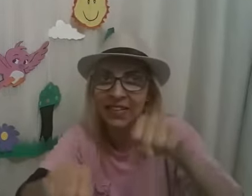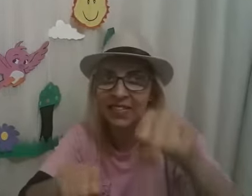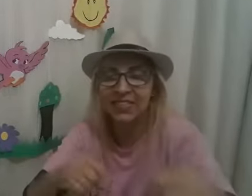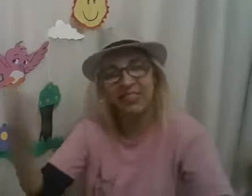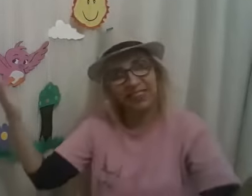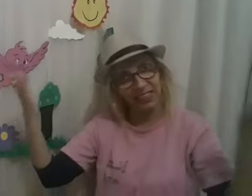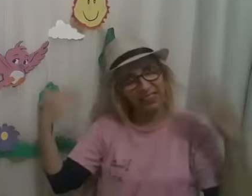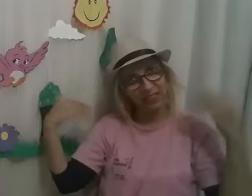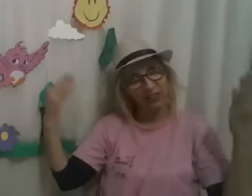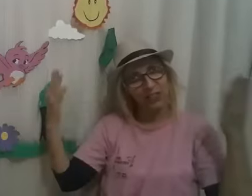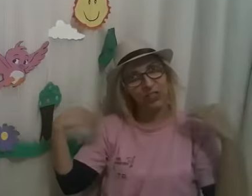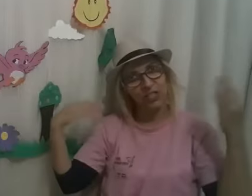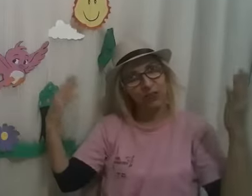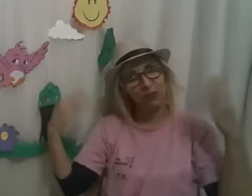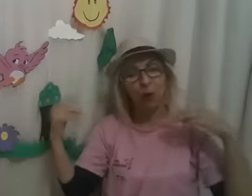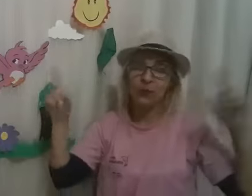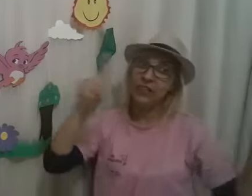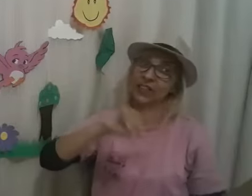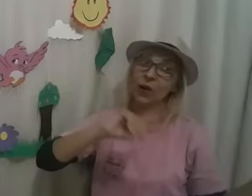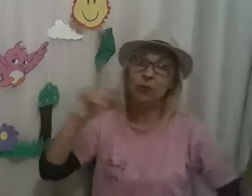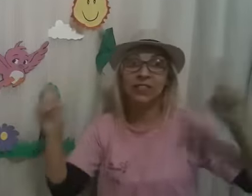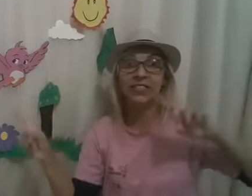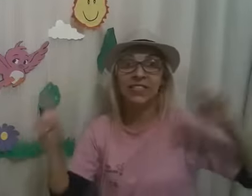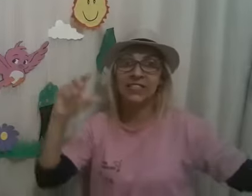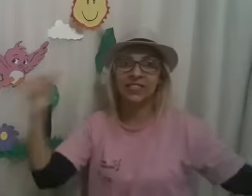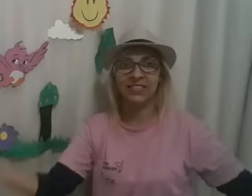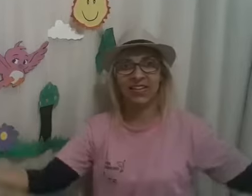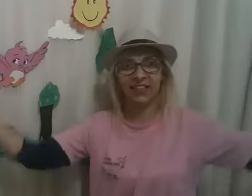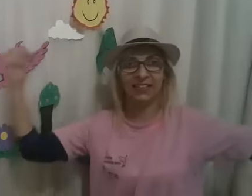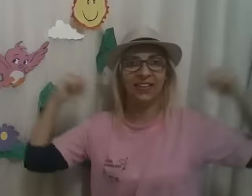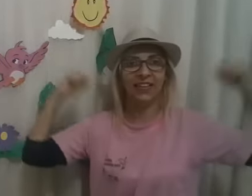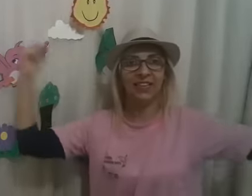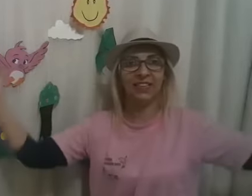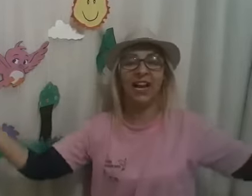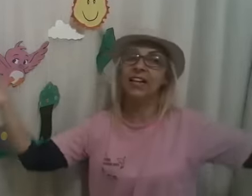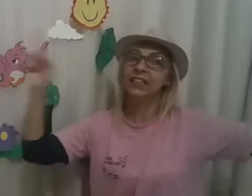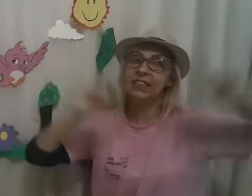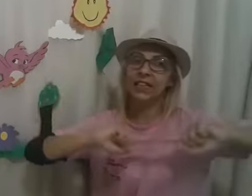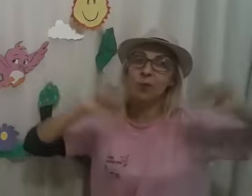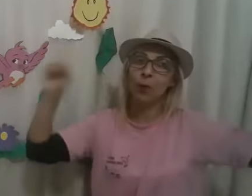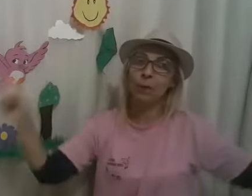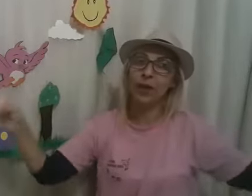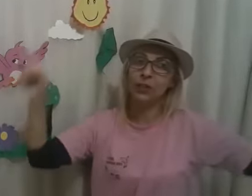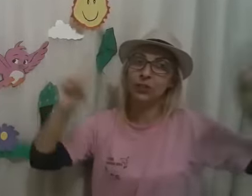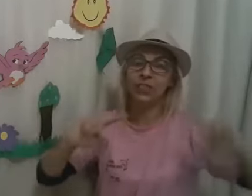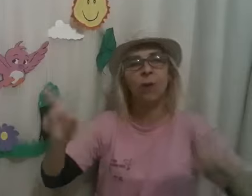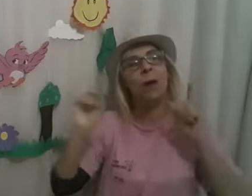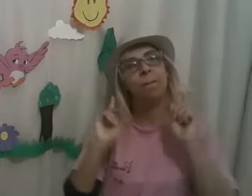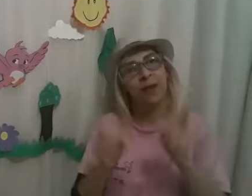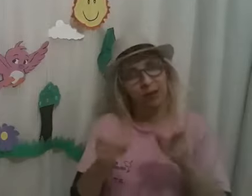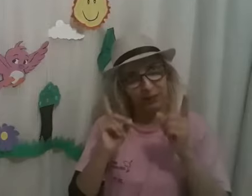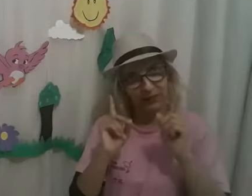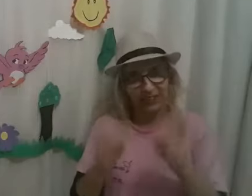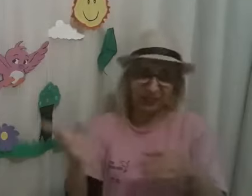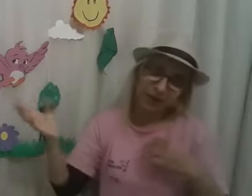e sinta que ventinho bom. Não precisa ser atleta, nem competição, para poder me